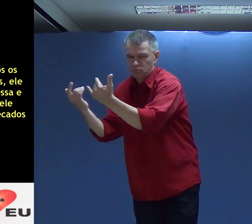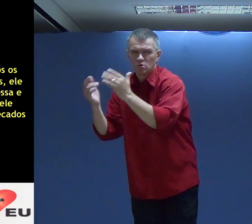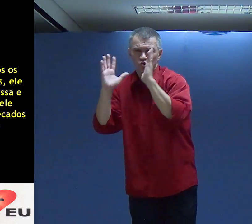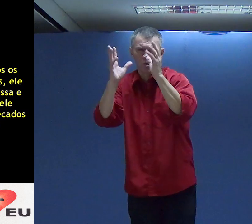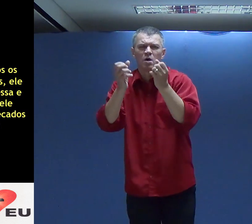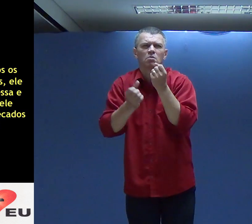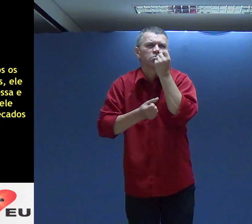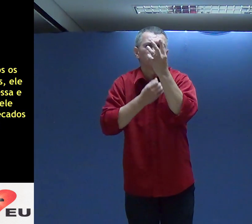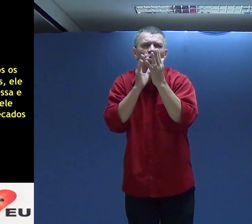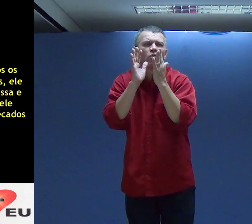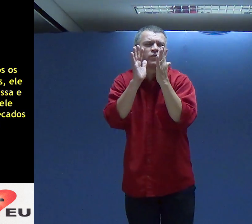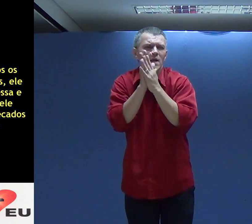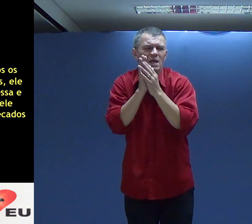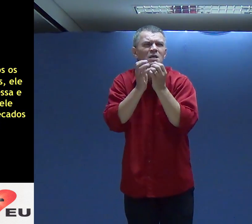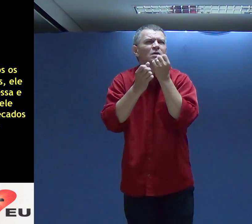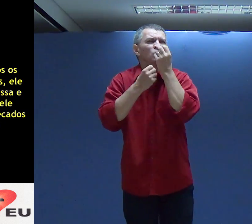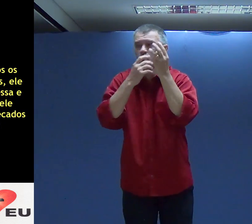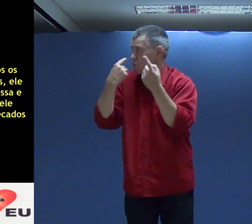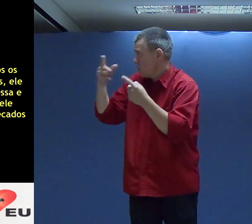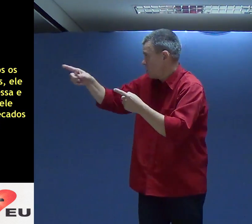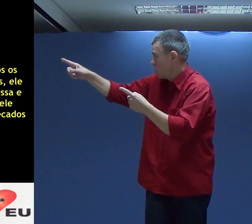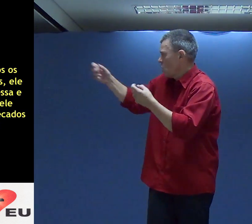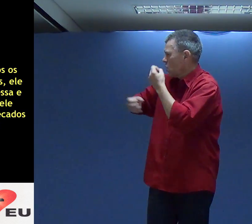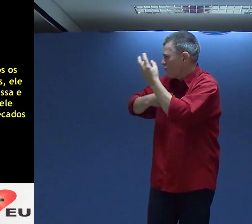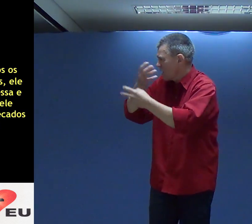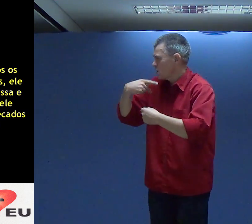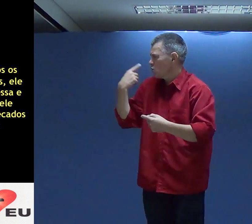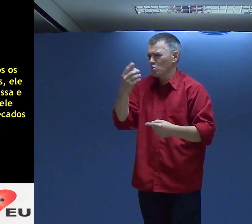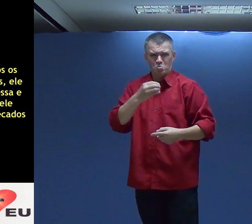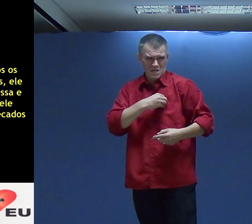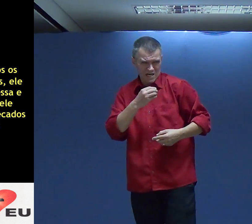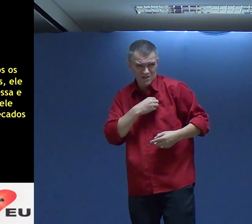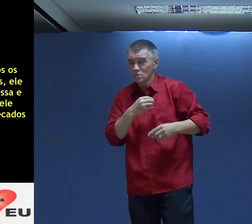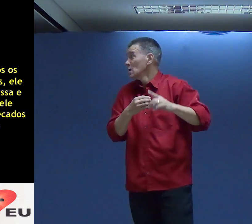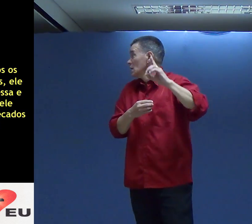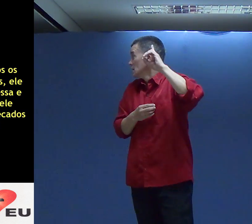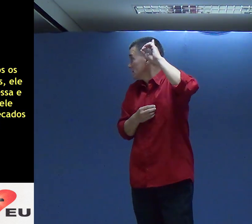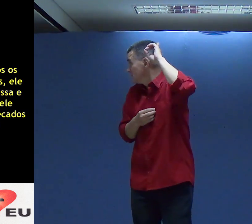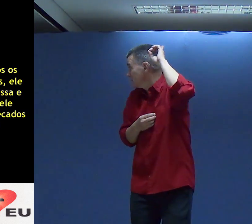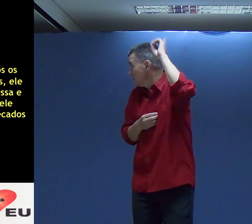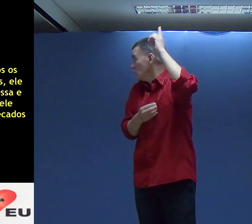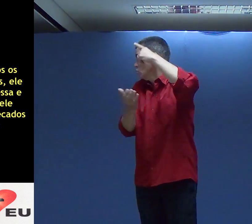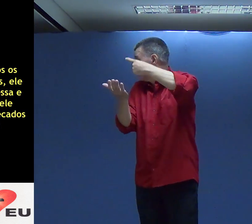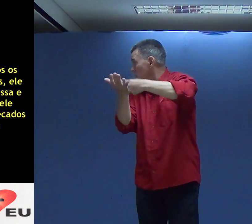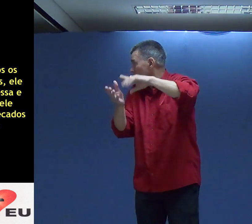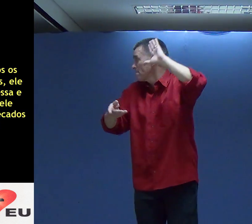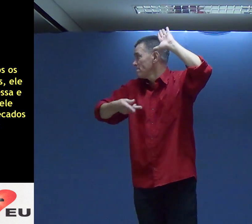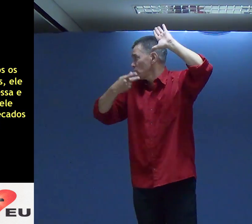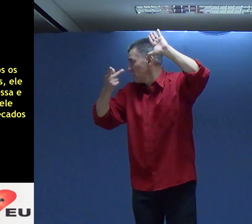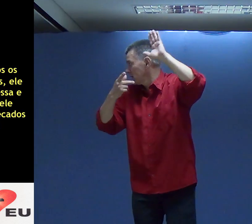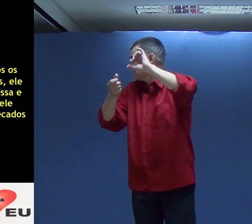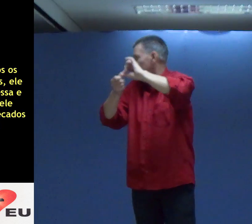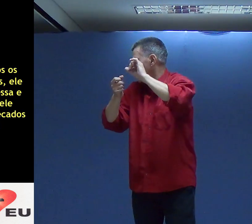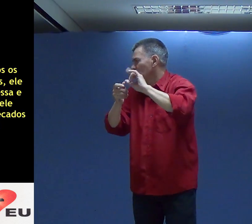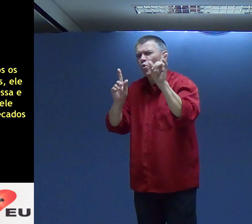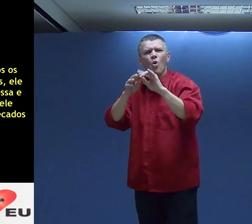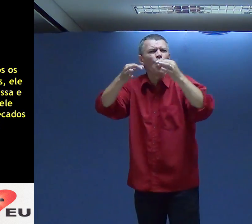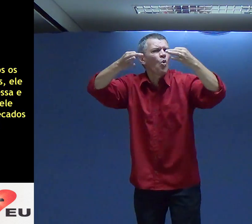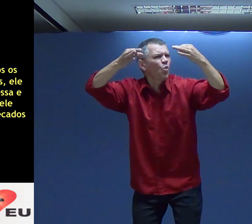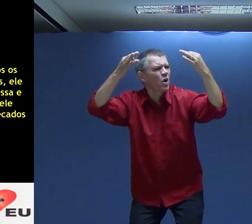Amém As pessoas Que vieram A frente Oraram A Deus Só Um Versículo Mas Se Conforçarmos Nossos